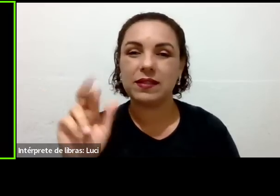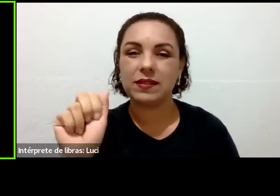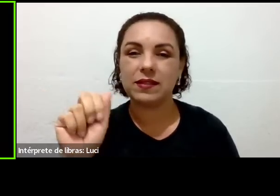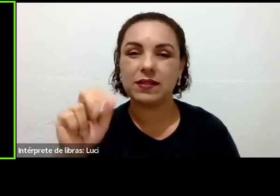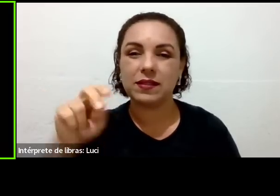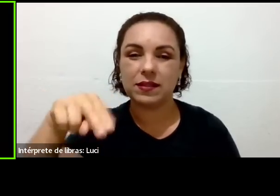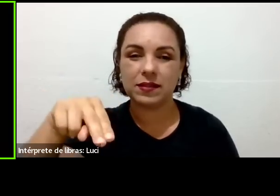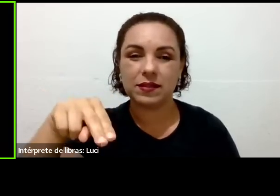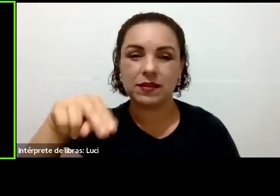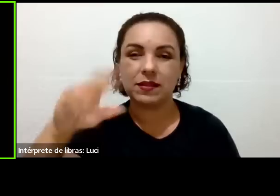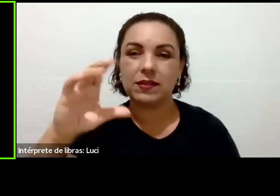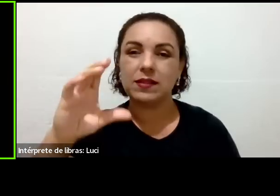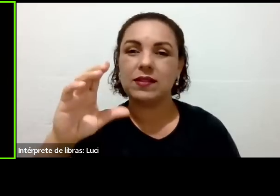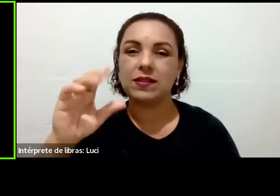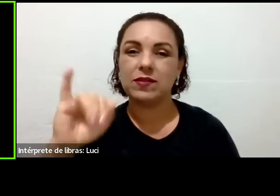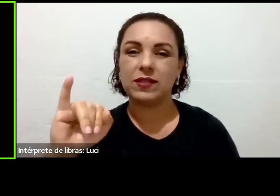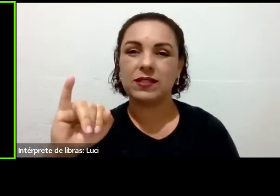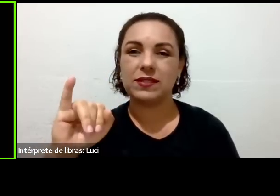Ativa.